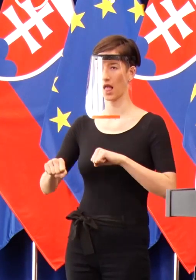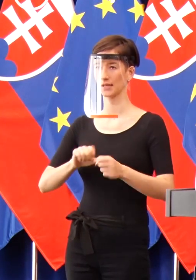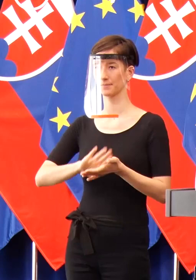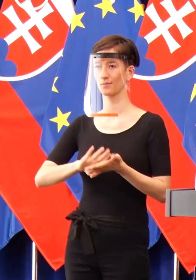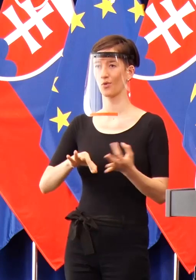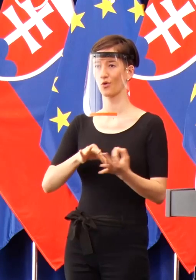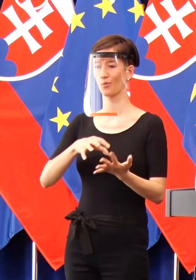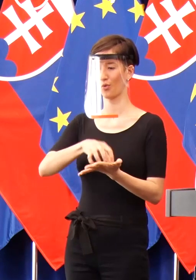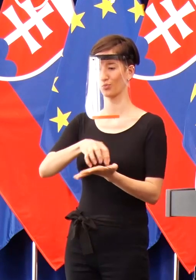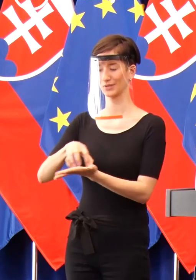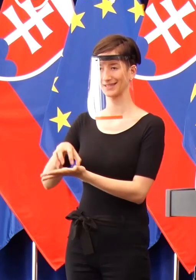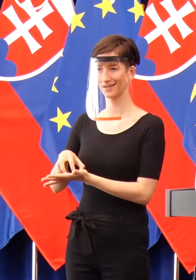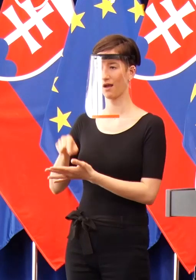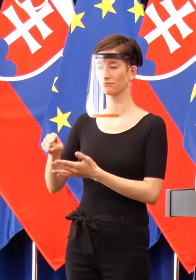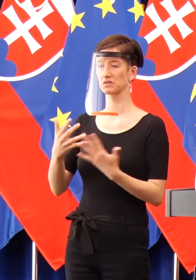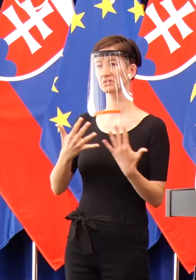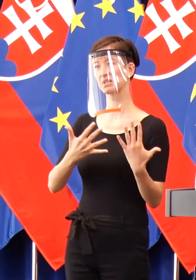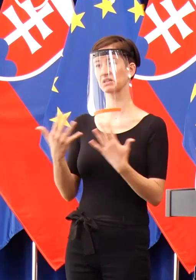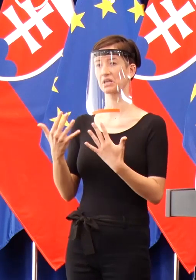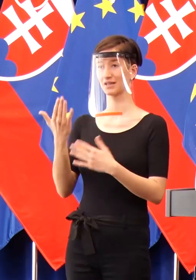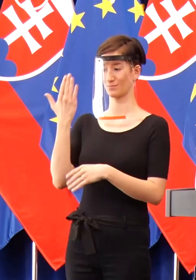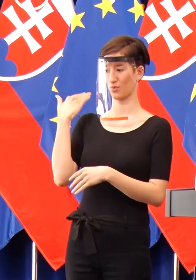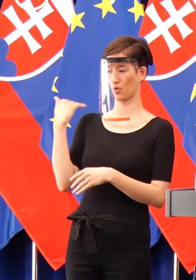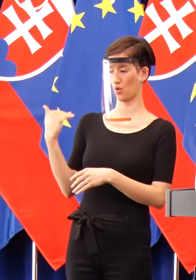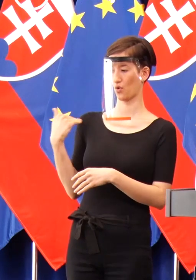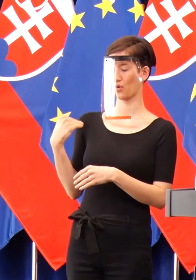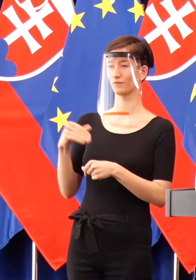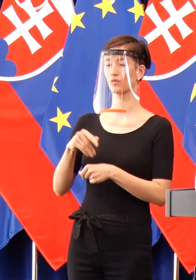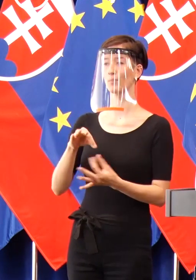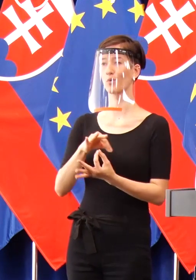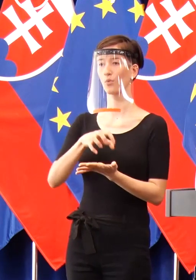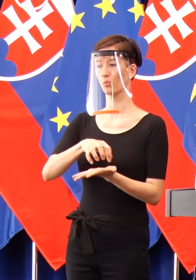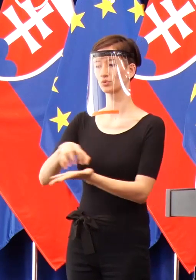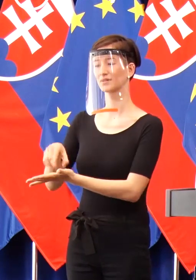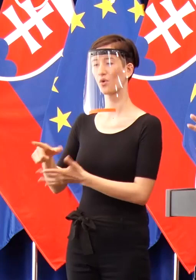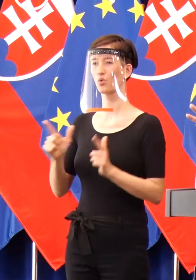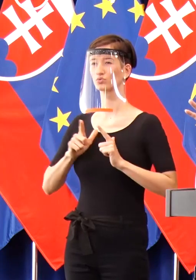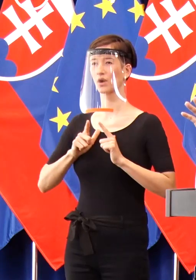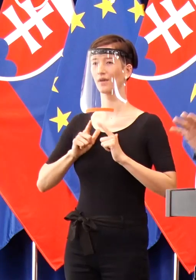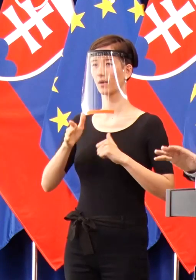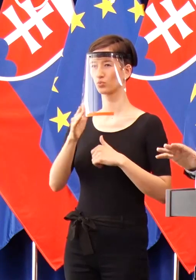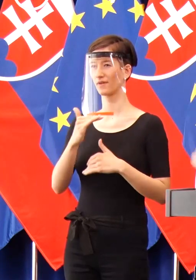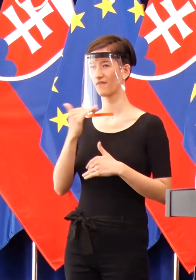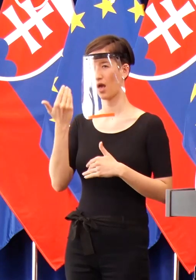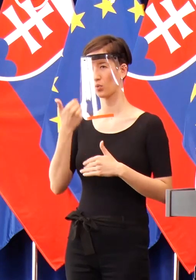tým, že očakáva obrovský problém v osadách, lebo Peter Pellegrini povedal, že keď príde